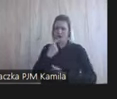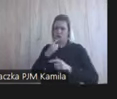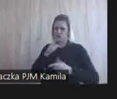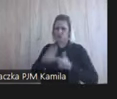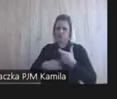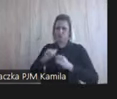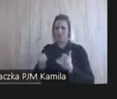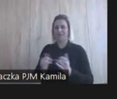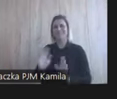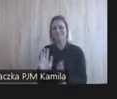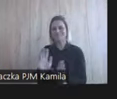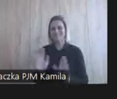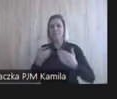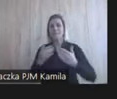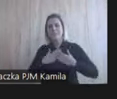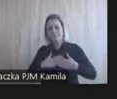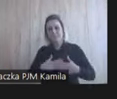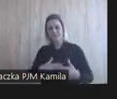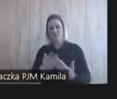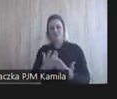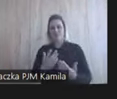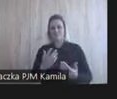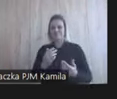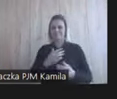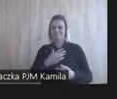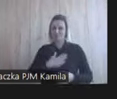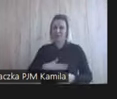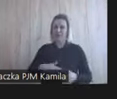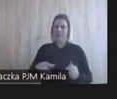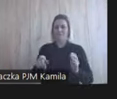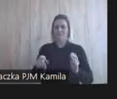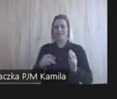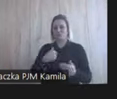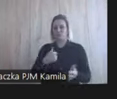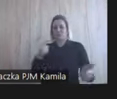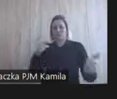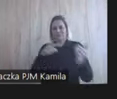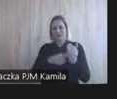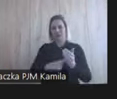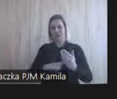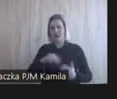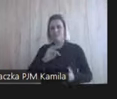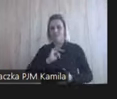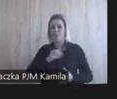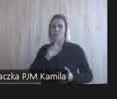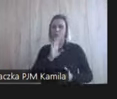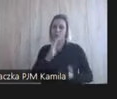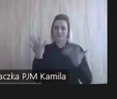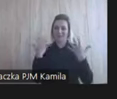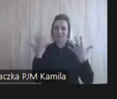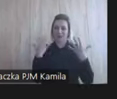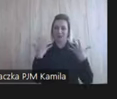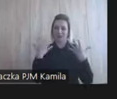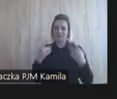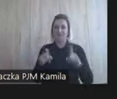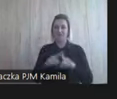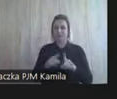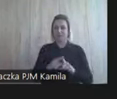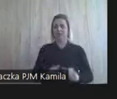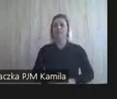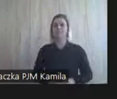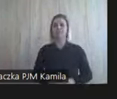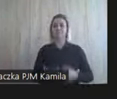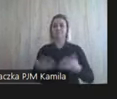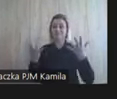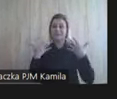to ma być ładne, miłe i przyjazne. I taki cel sobie postawiliśmy w związku z tym spacerem. Spacer dotyczy trzech